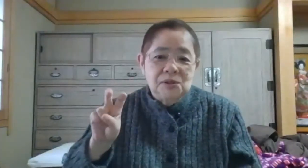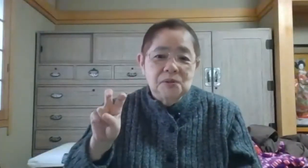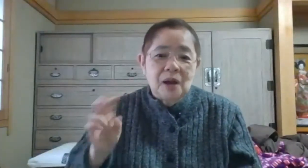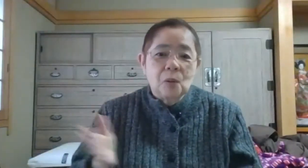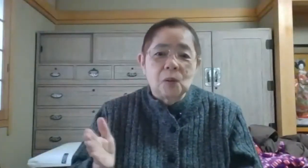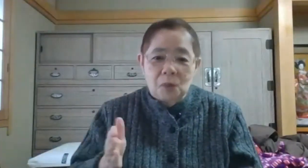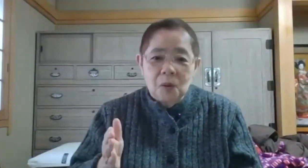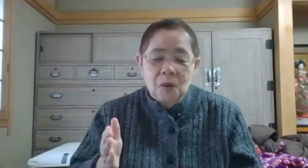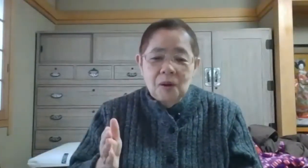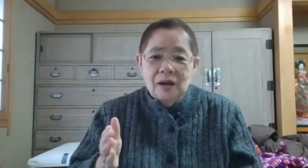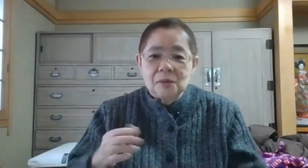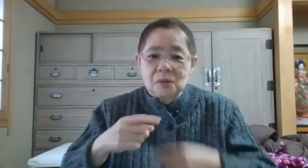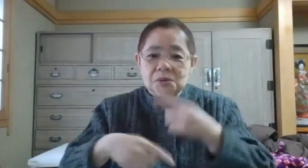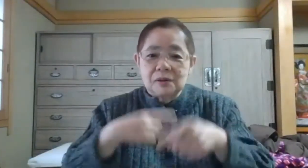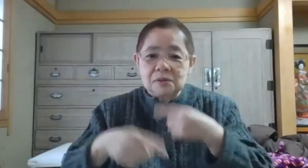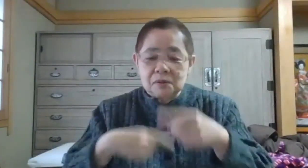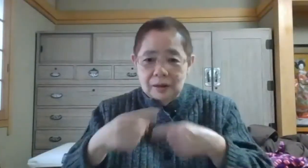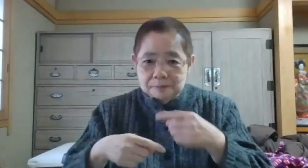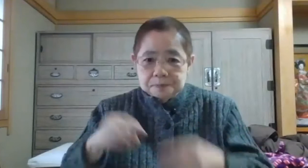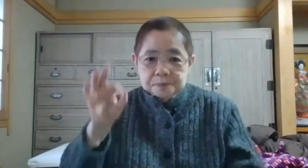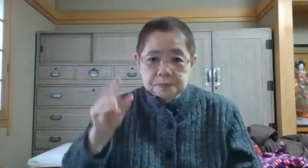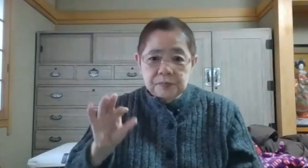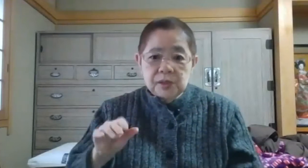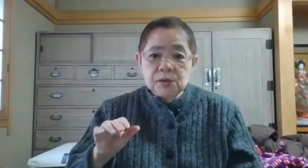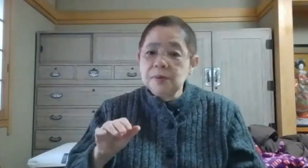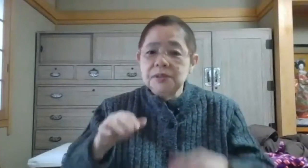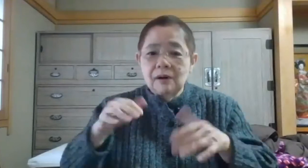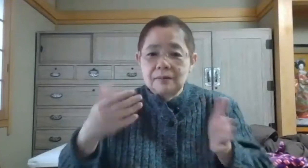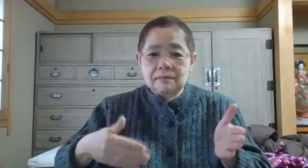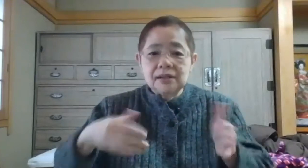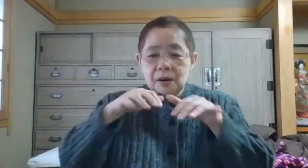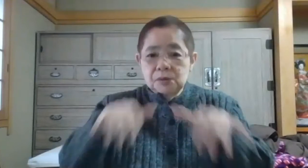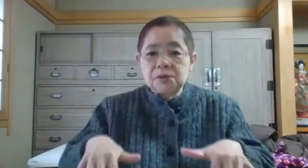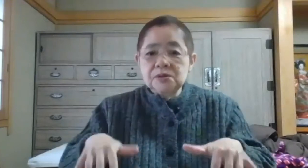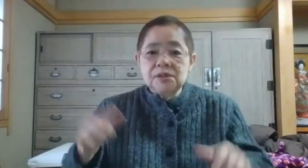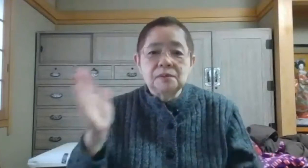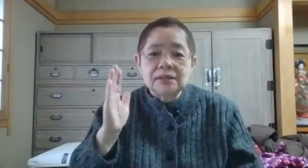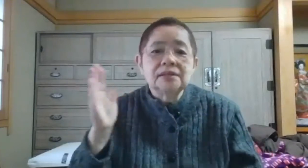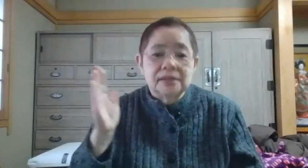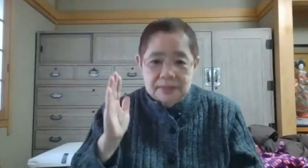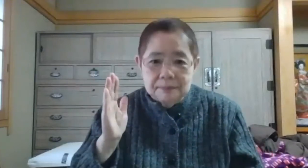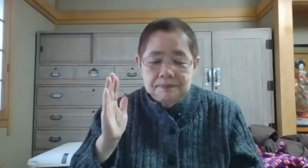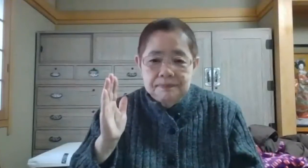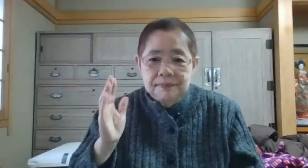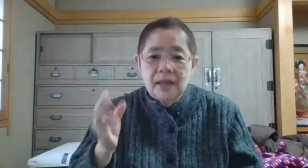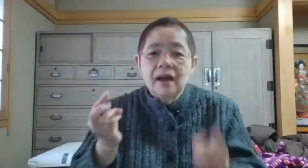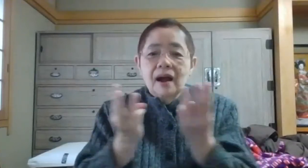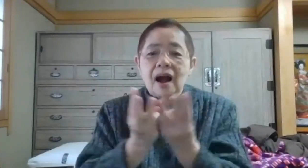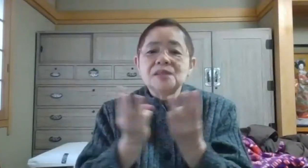年頃のあの手話というのは指文字はまだ普及しておりませんでしたで数